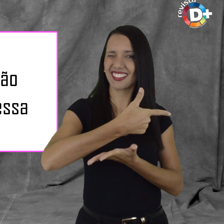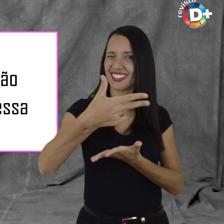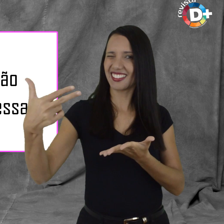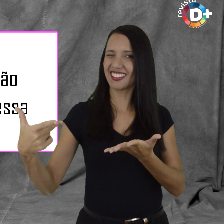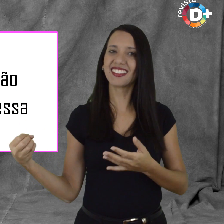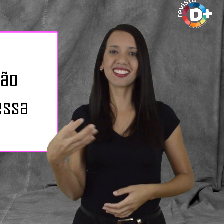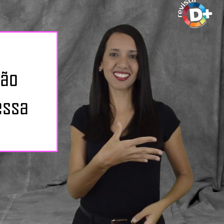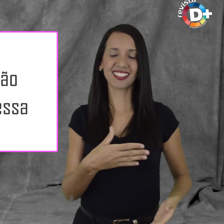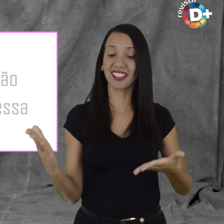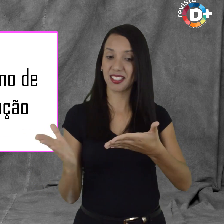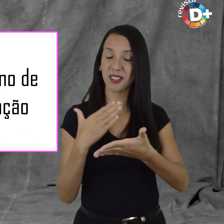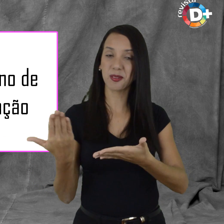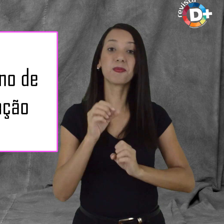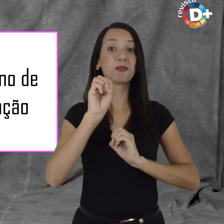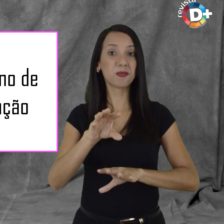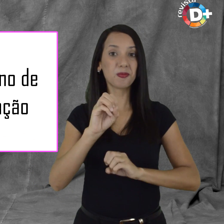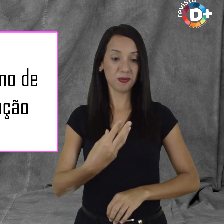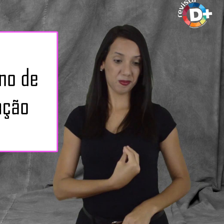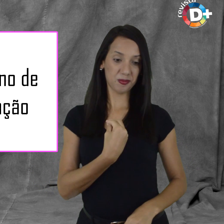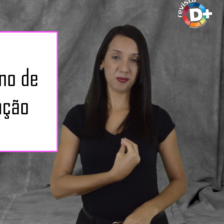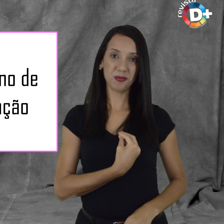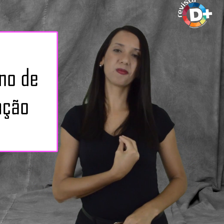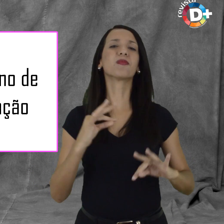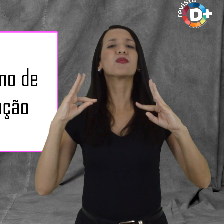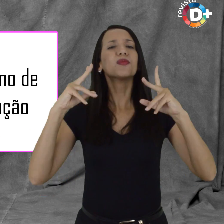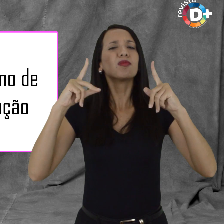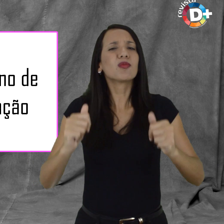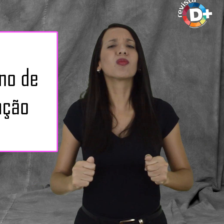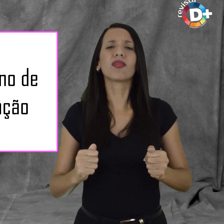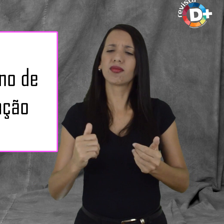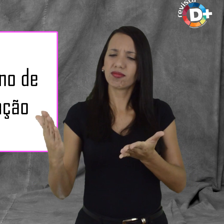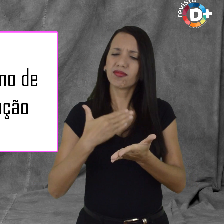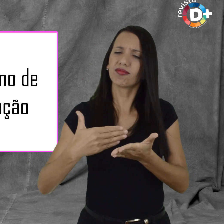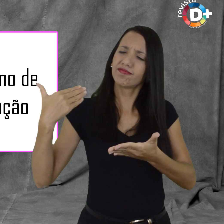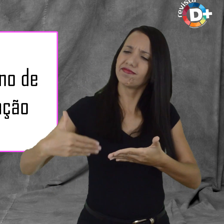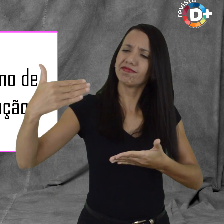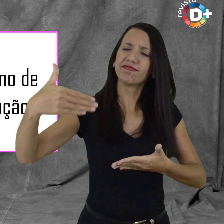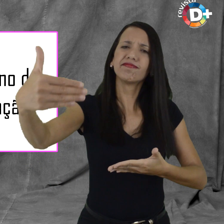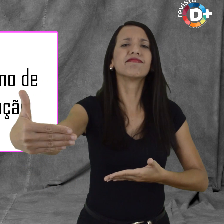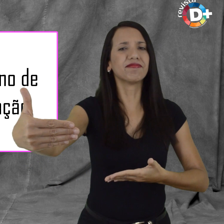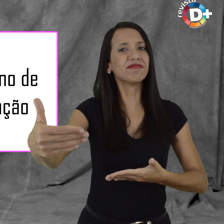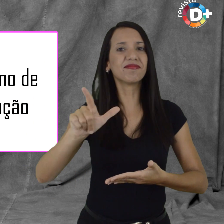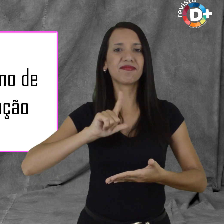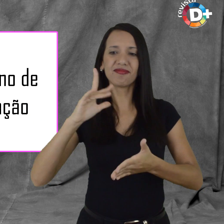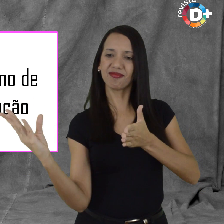caderno de educação, que estará presente em todas as edições a partir de agora, e trará um tema em cada uma